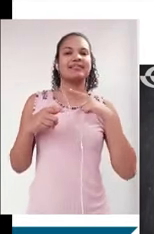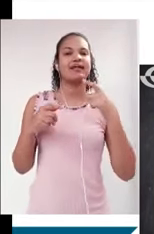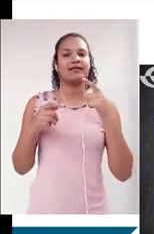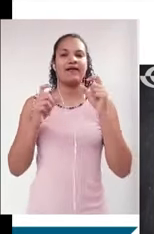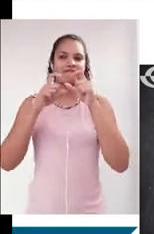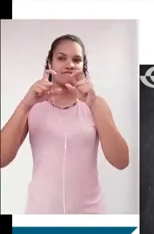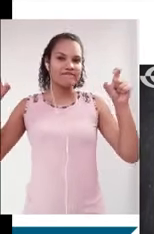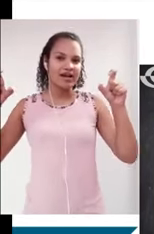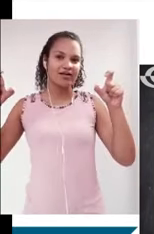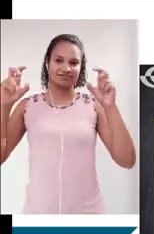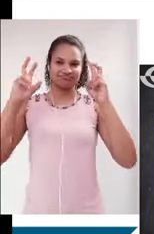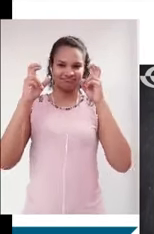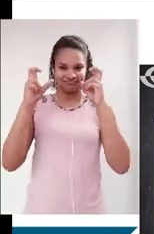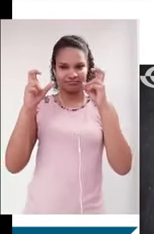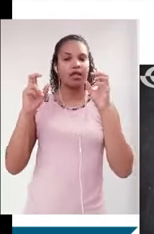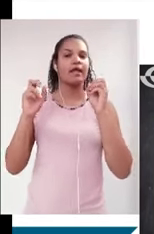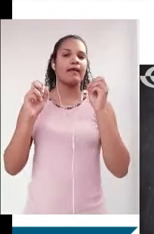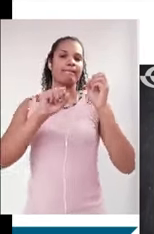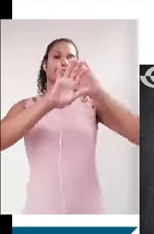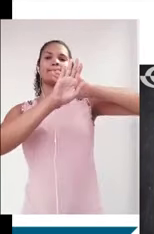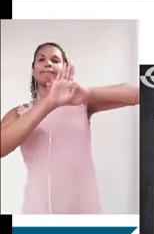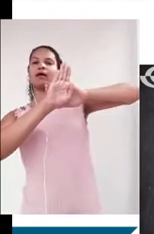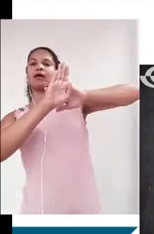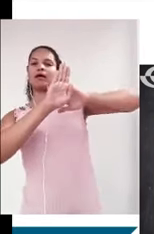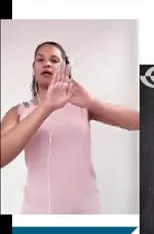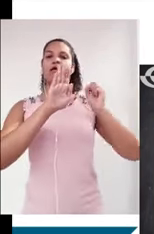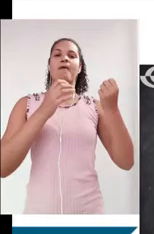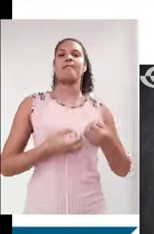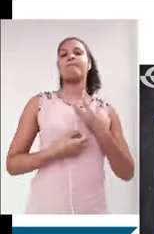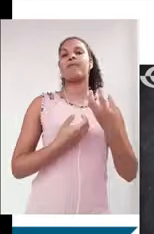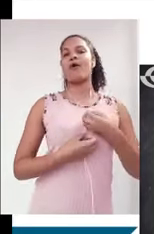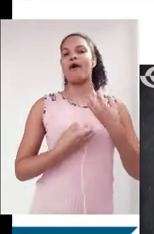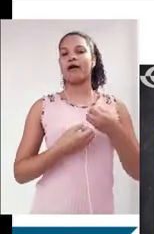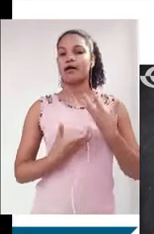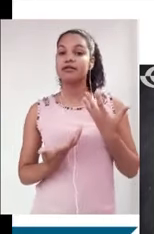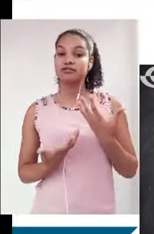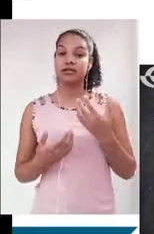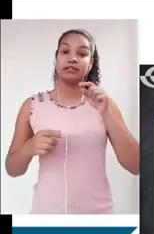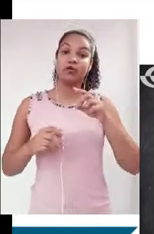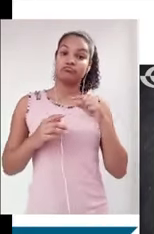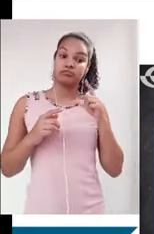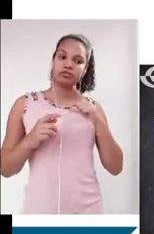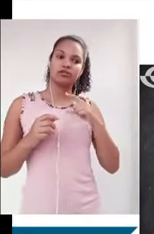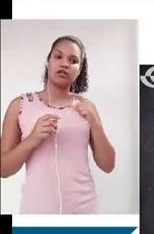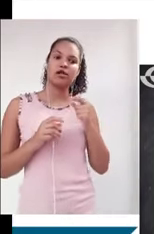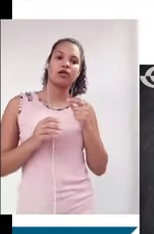frase temática, ela tem uma linguagem muito mais subjetiva, mais poética, ou seja, ela tem uma tendência a trabalhar com uma